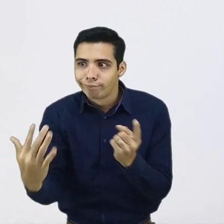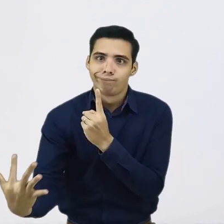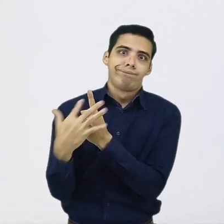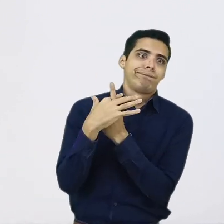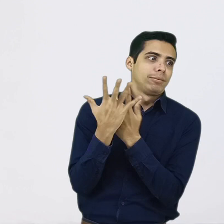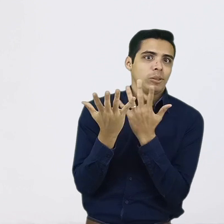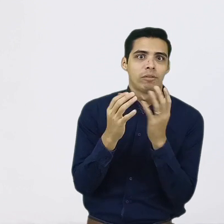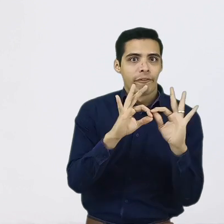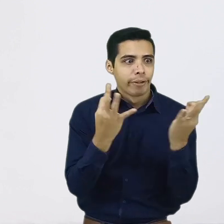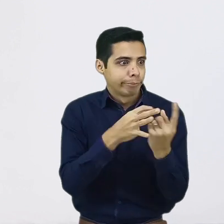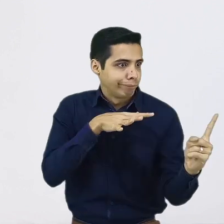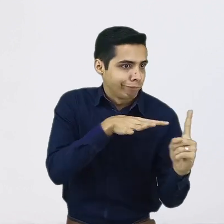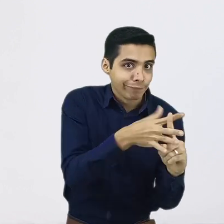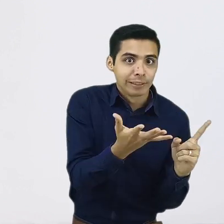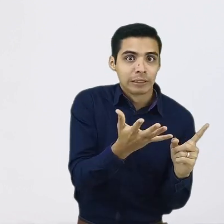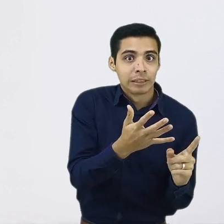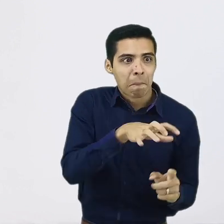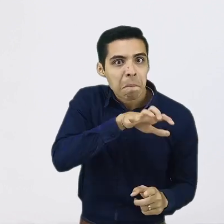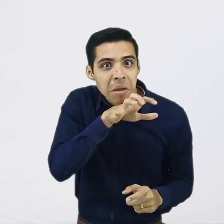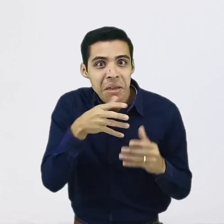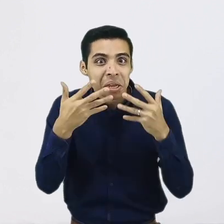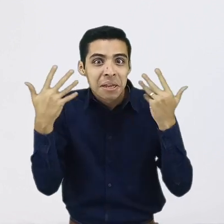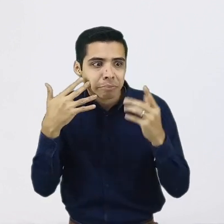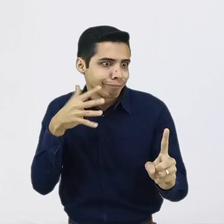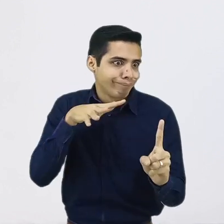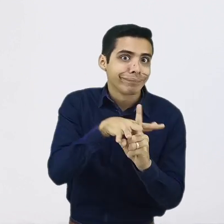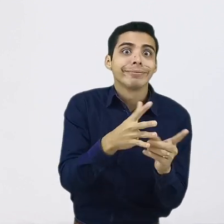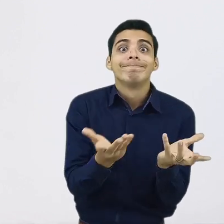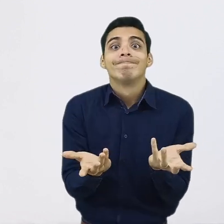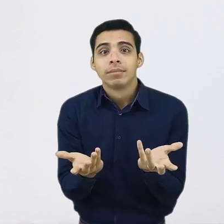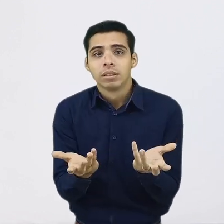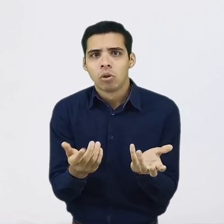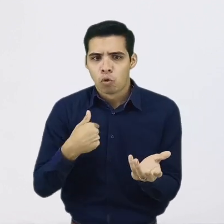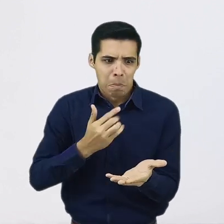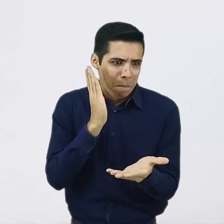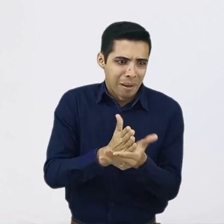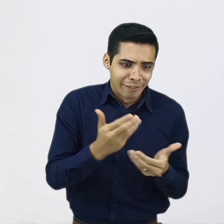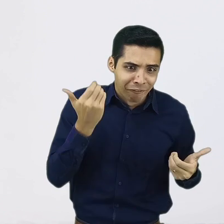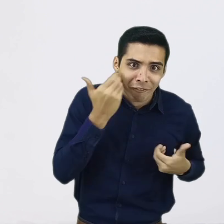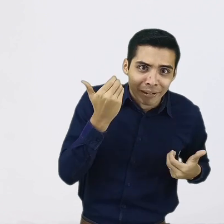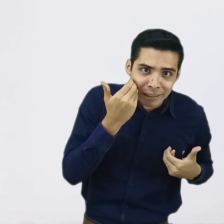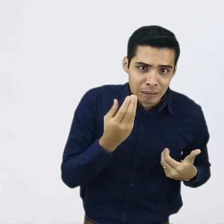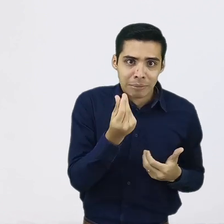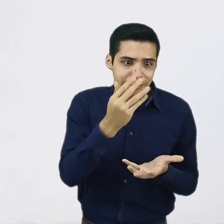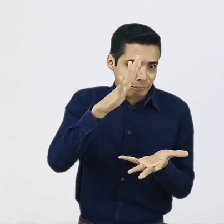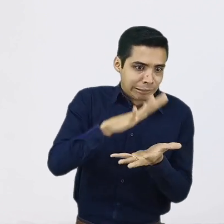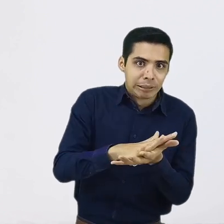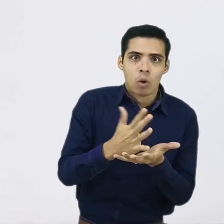también a nuestra familia o incluso a nuestra mascota. Situaciones como una enfermedad pueden terminar alterando nuestras finanzas o, por ejemplo,